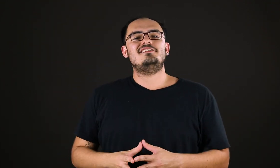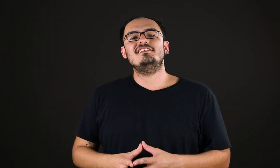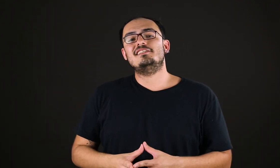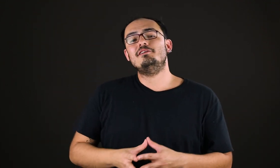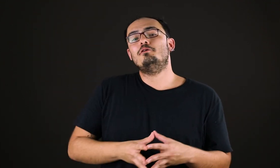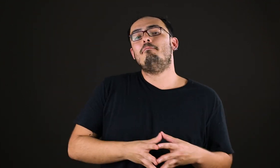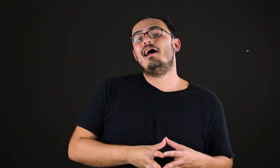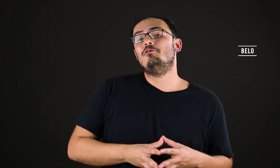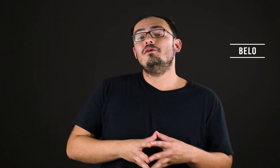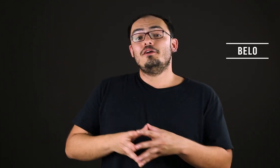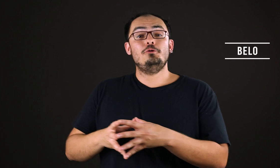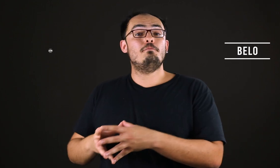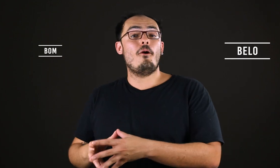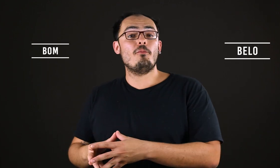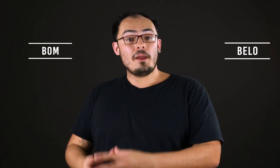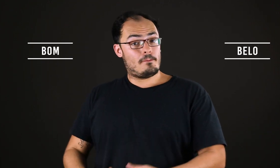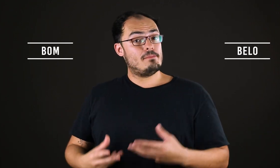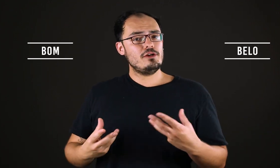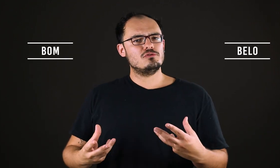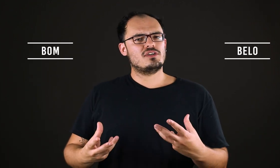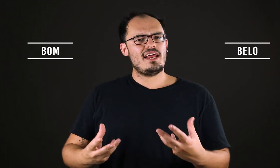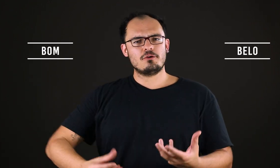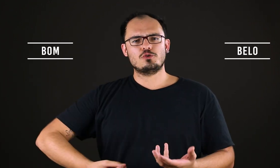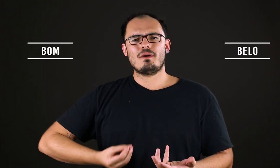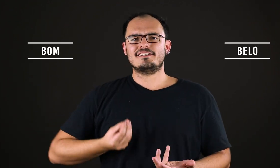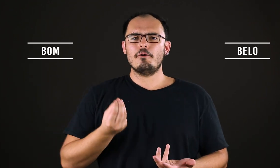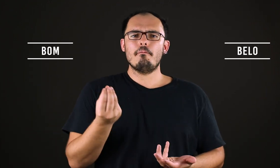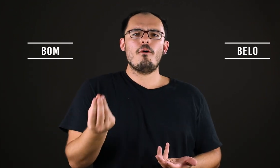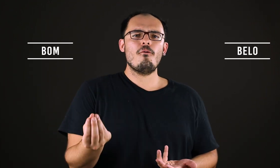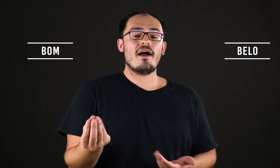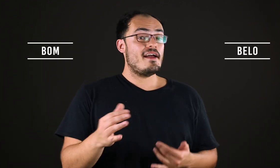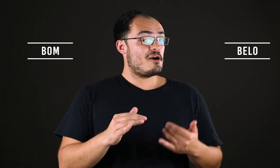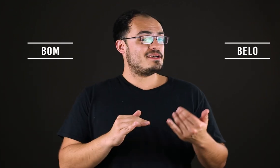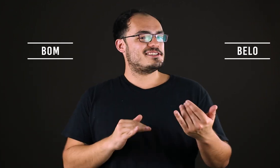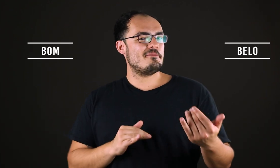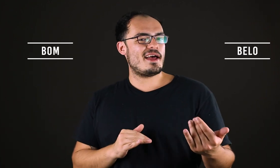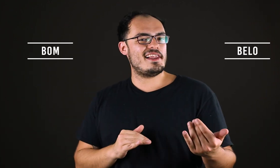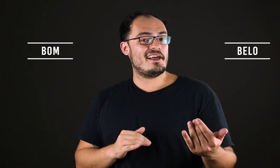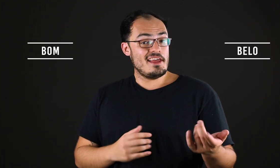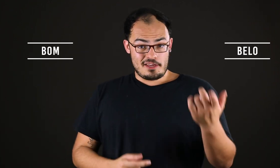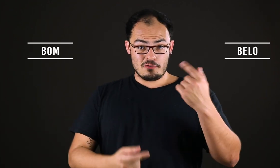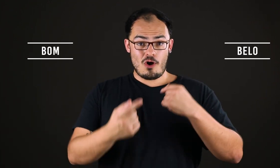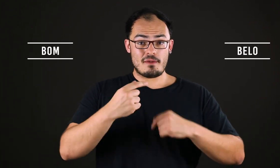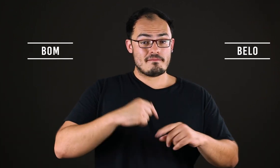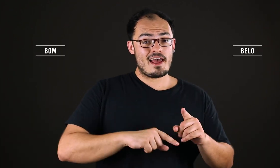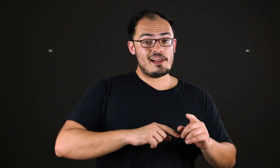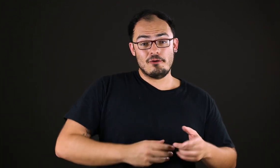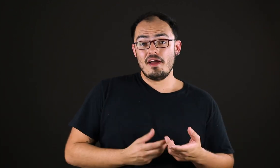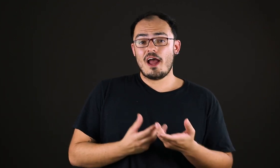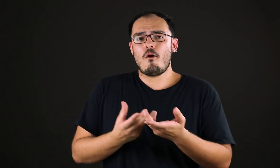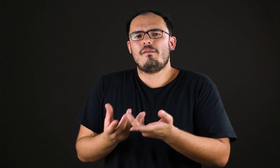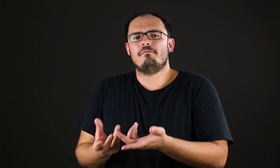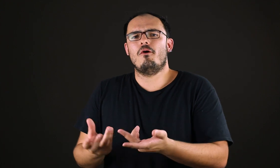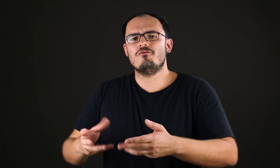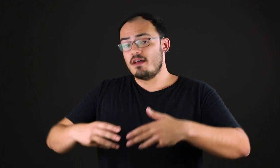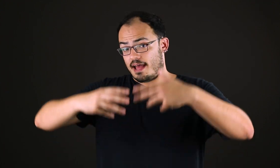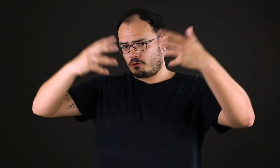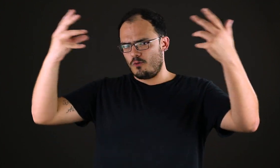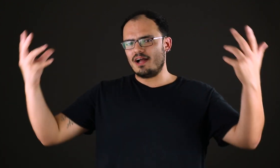distinção entre o belo e o bom. Para muitos gregos, uma ação boa é uma ação bela. E um homem belo é um homem bom. É como